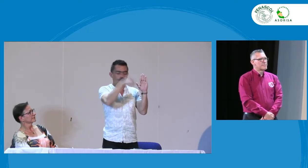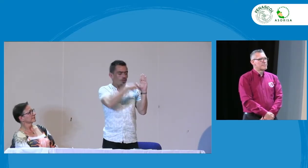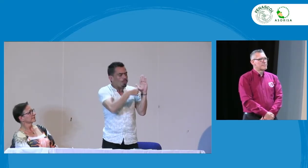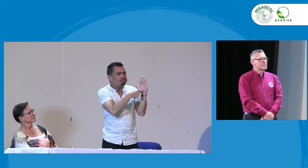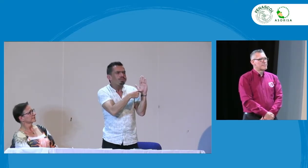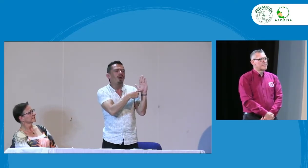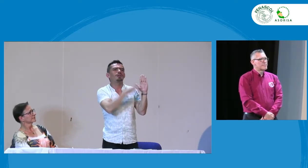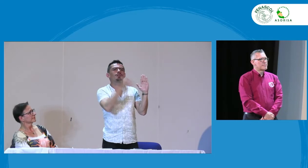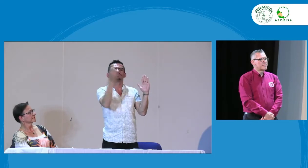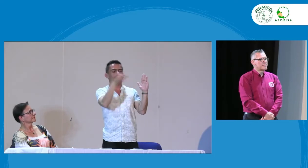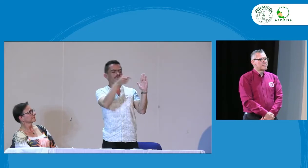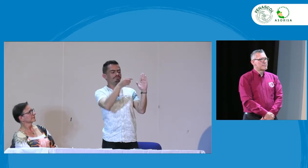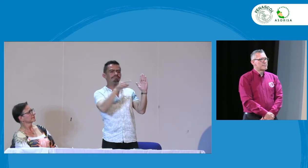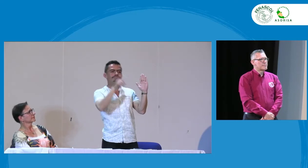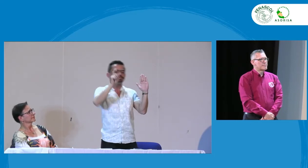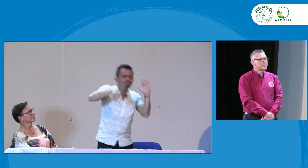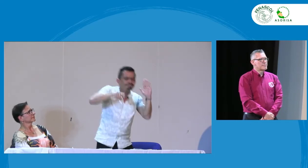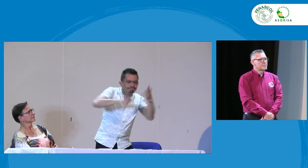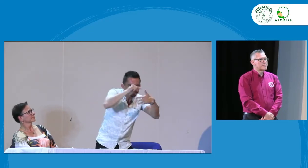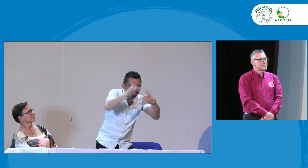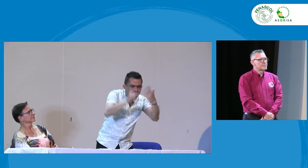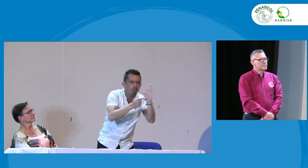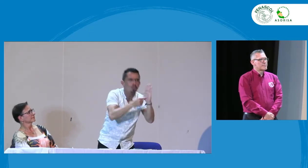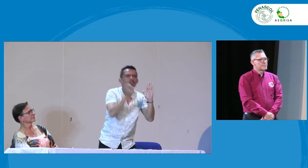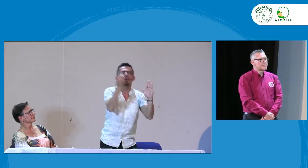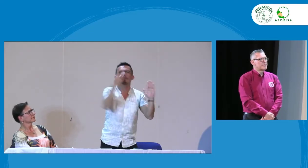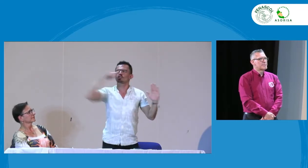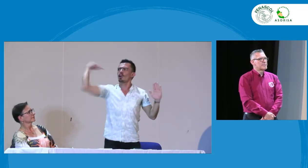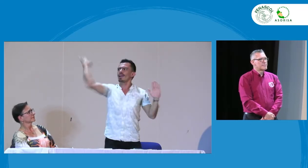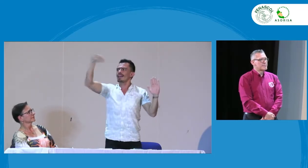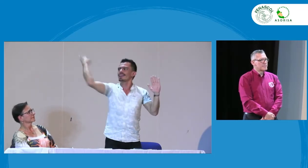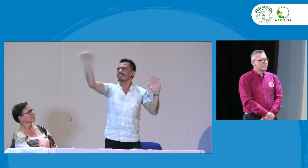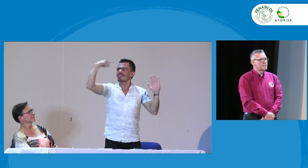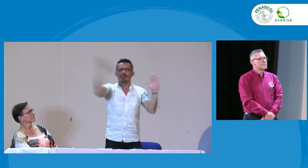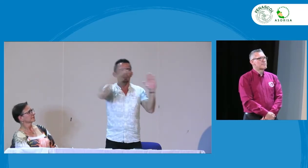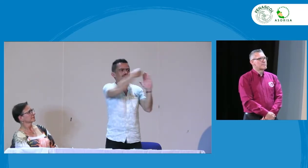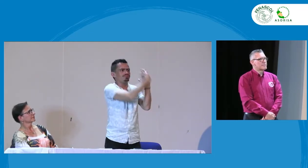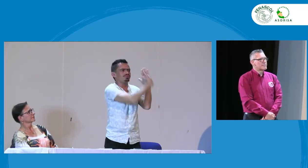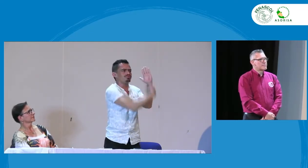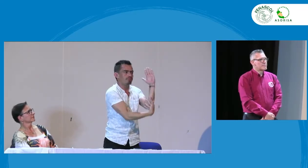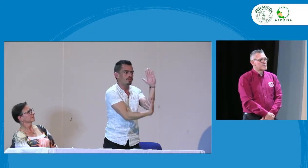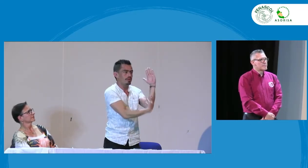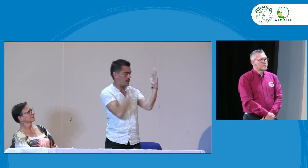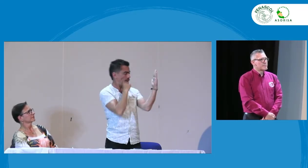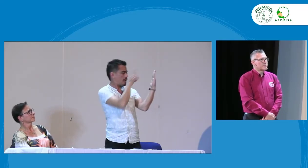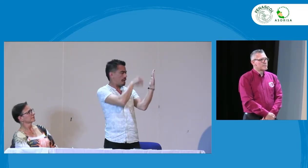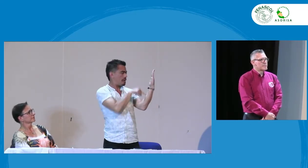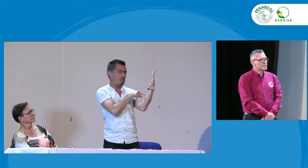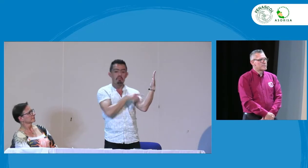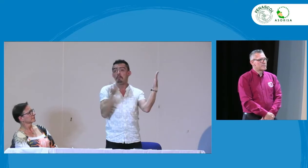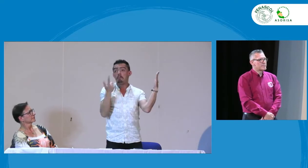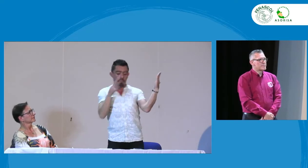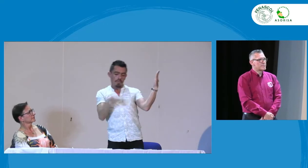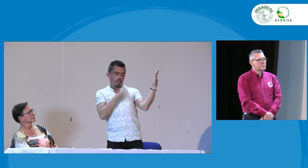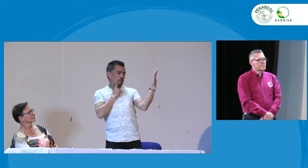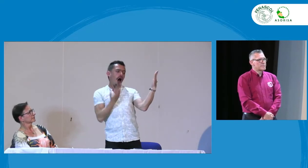términos internacionales en términos de de la convención internacional de derechos de personas con discapacidad